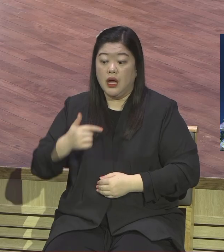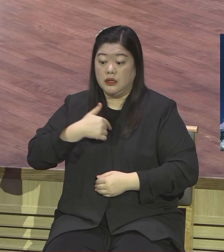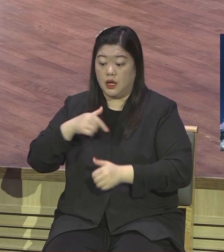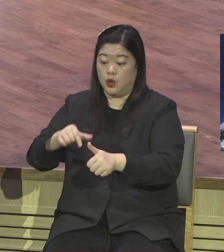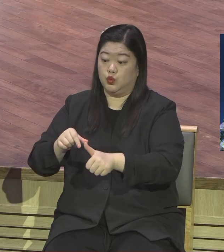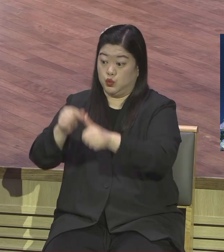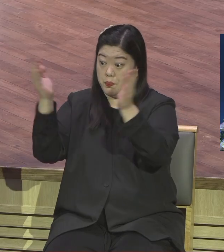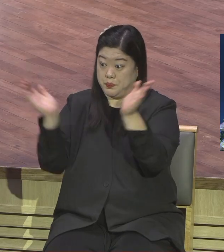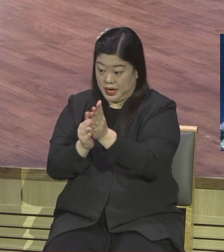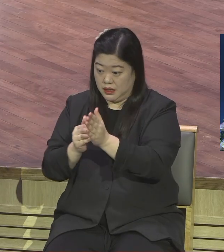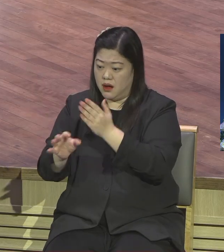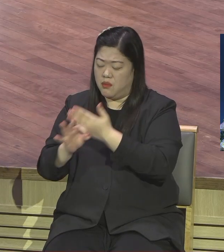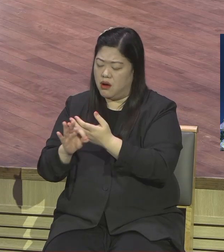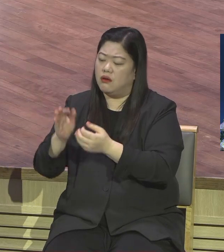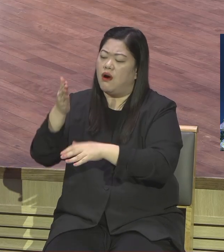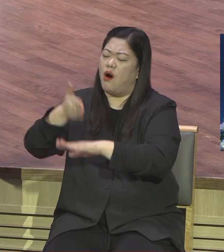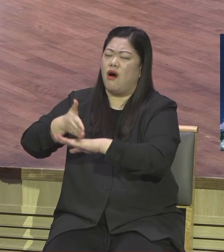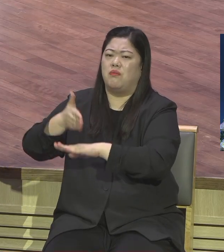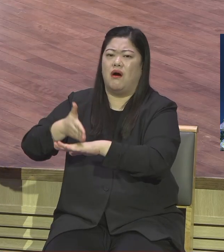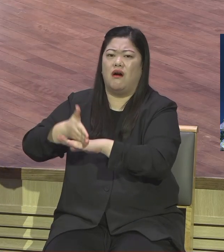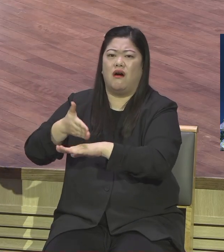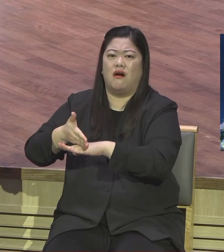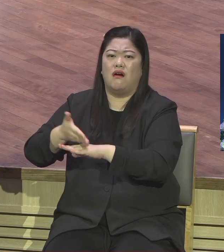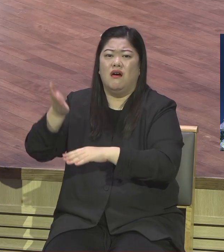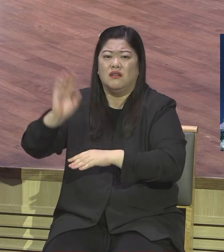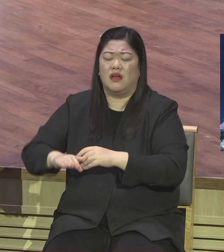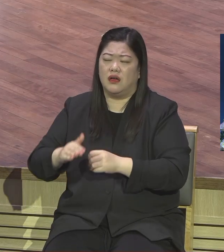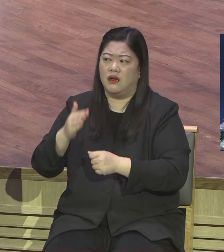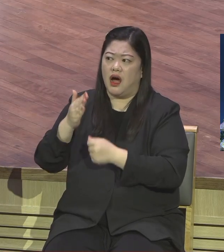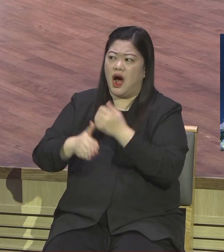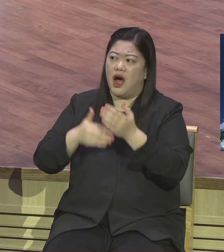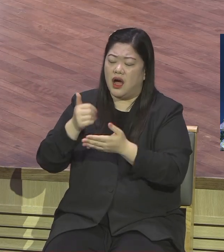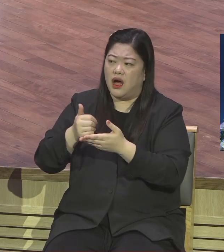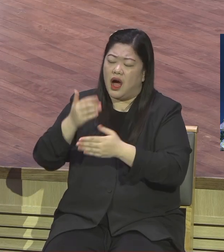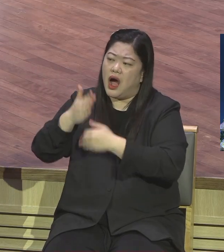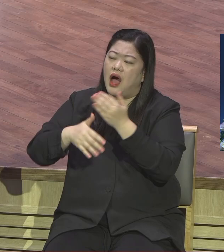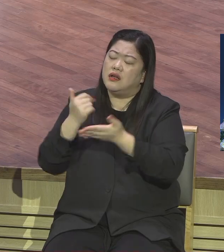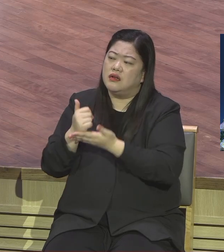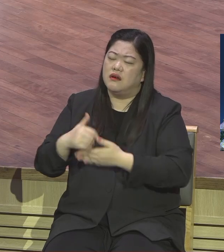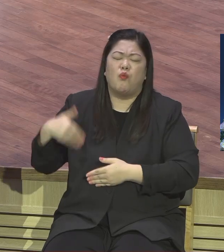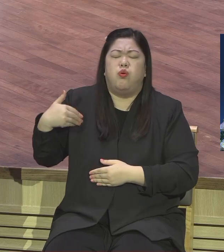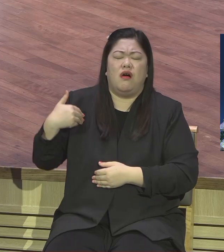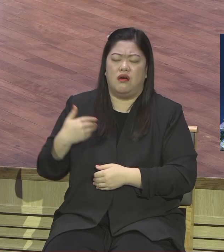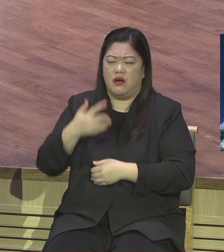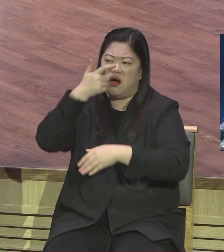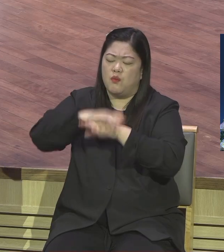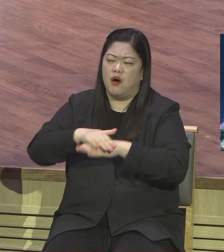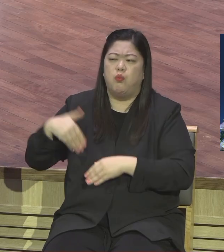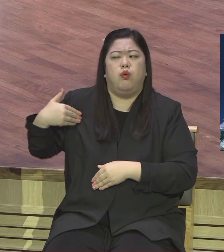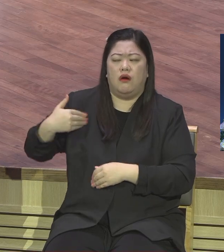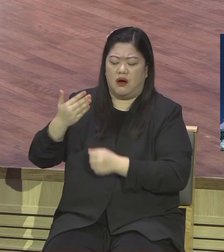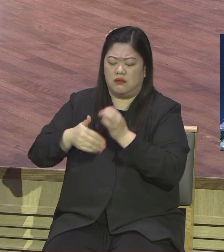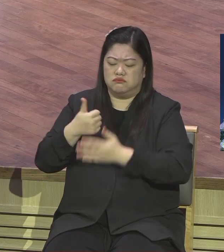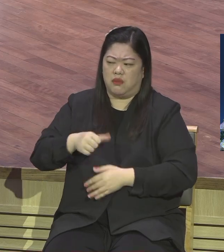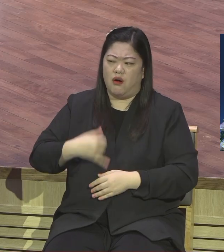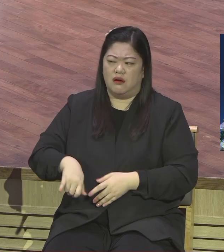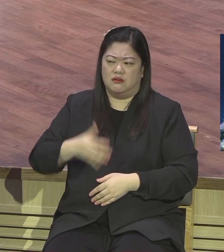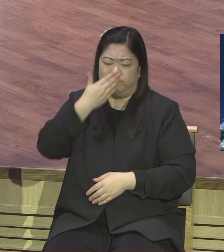하나님 자녀가 되지 못했다고 하면 내가 예배라는 귀중성을 몰랐다고 하면 어떻게 되었을까. 지금 사단은요.